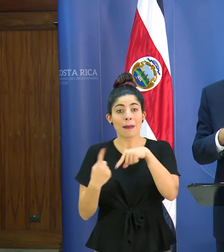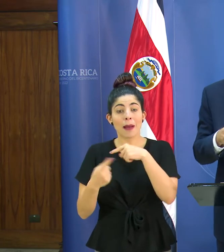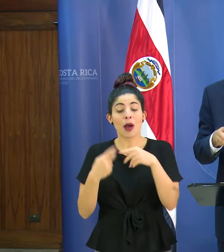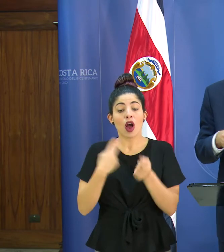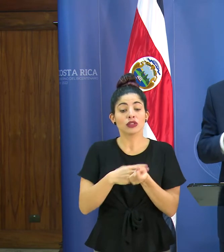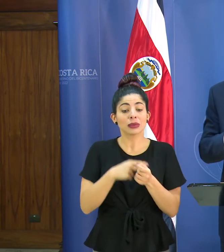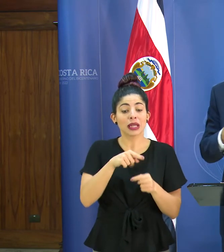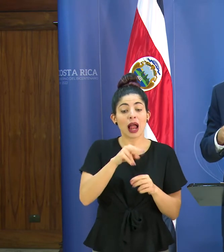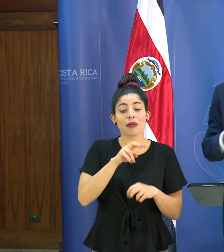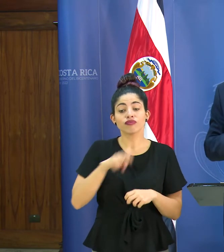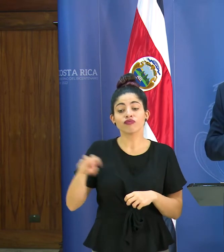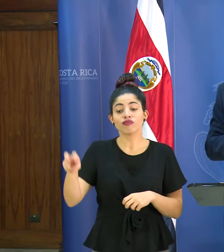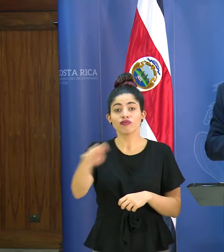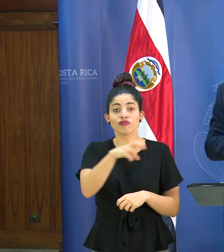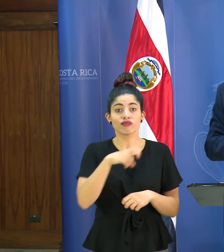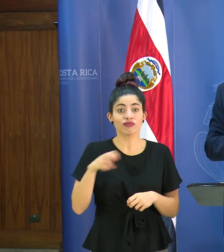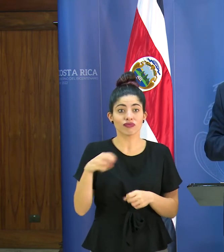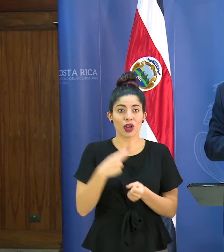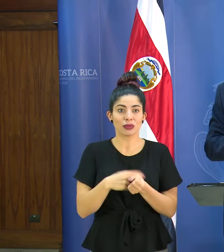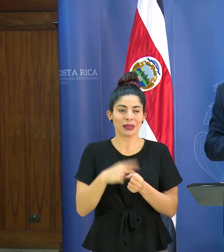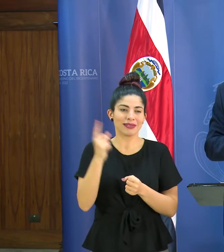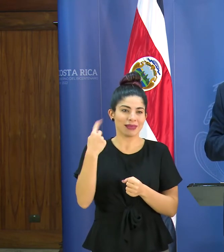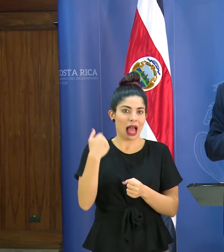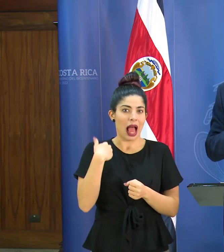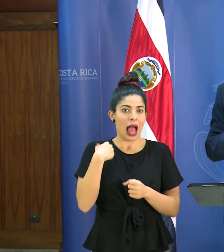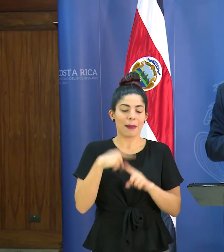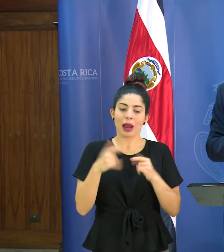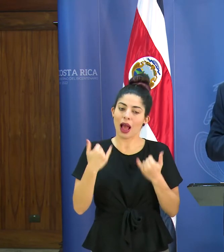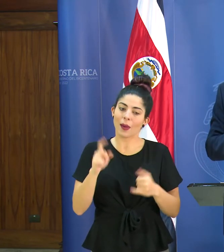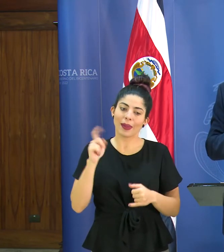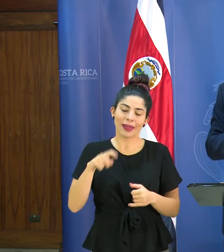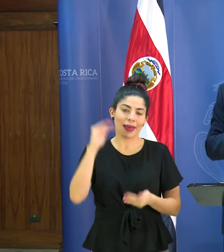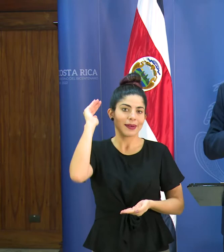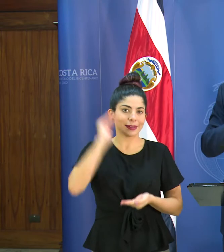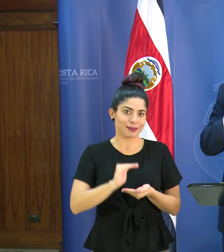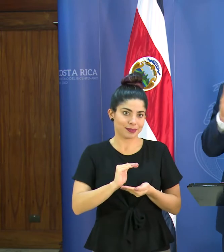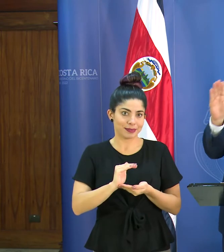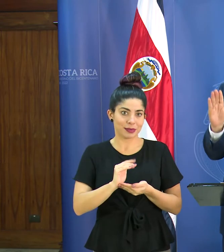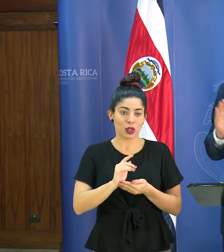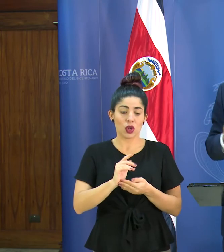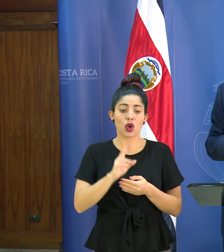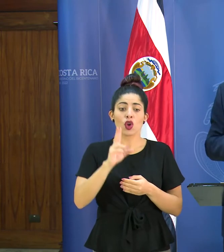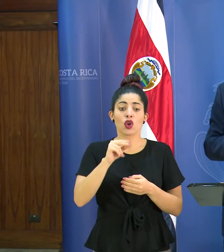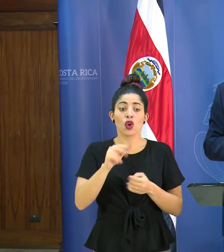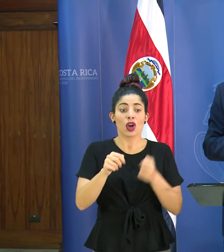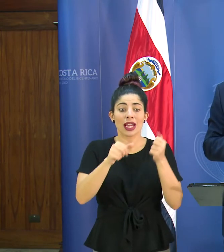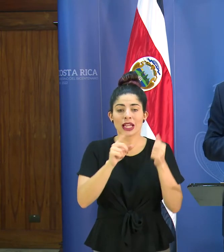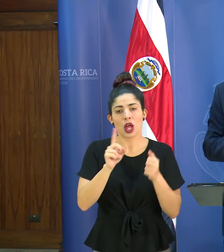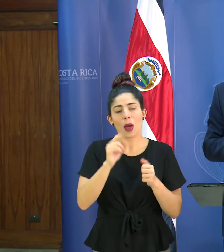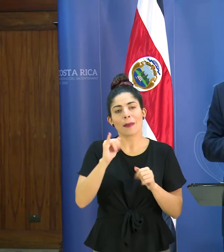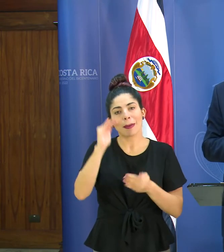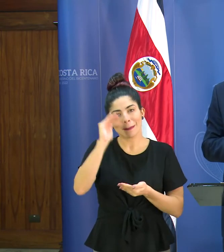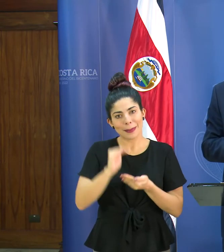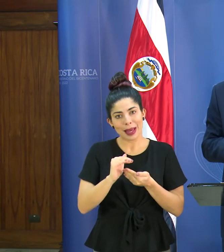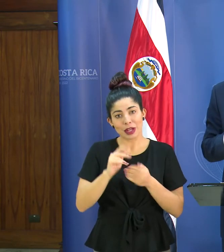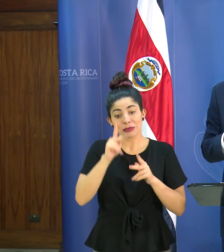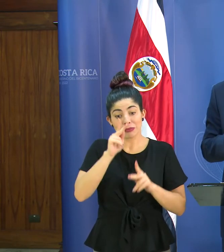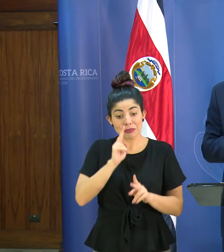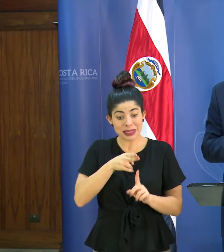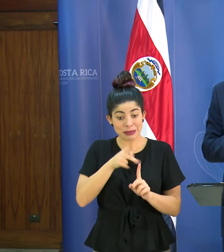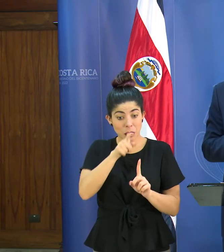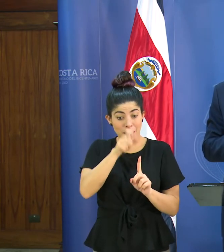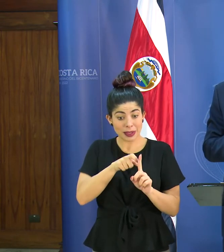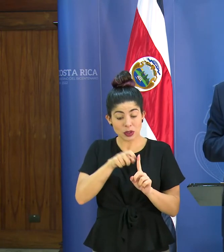hospitales, que eso es algo que es una práctica común, pero tenemos que minimizarlo, no la podemos eliminar del todo, pero es una de las